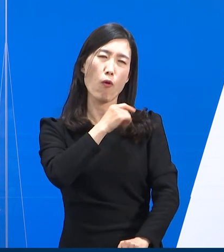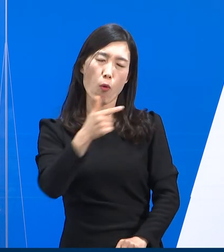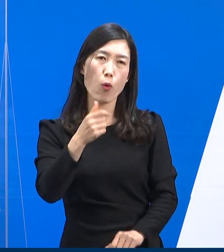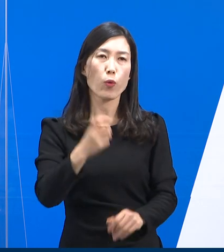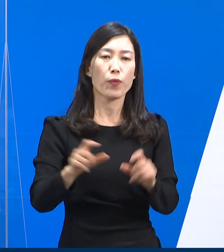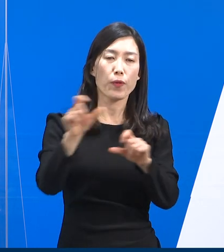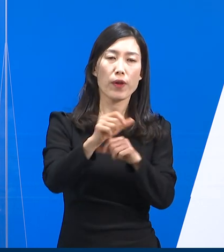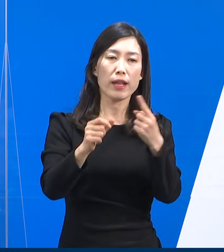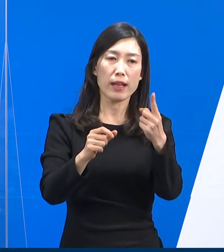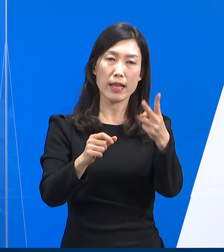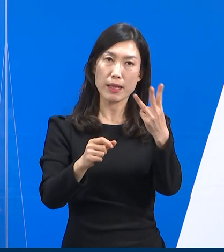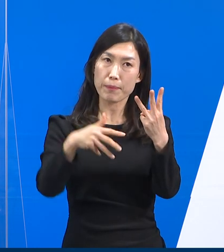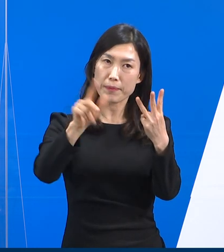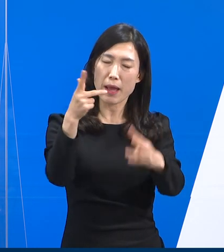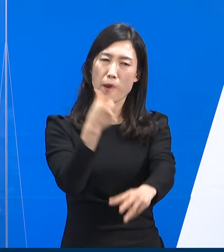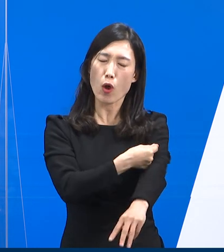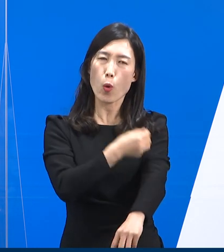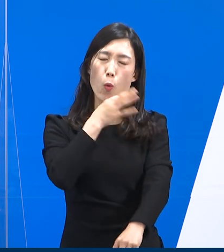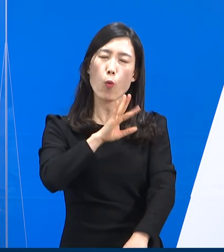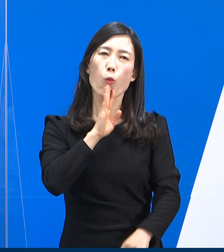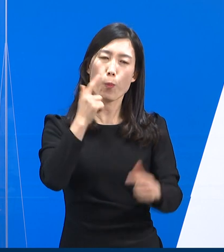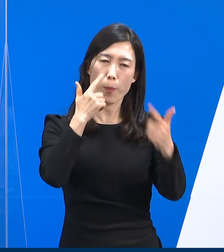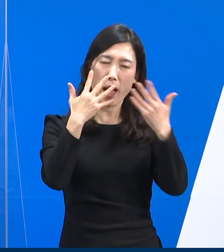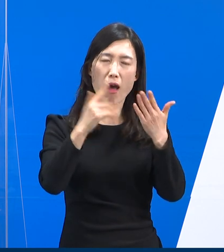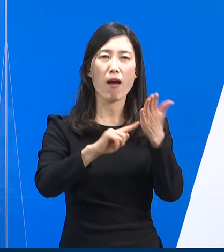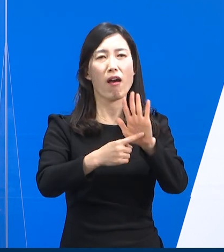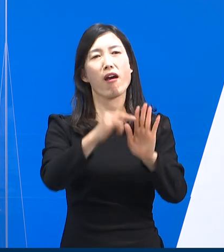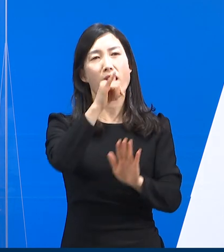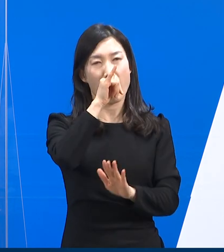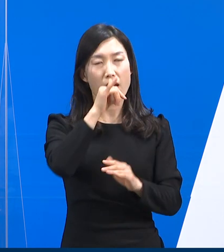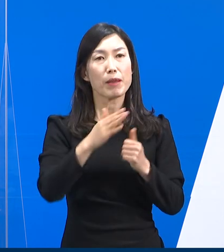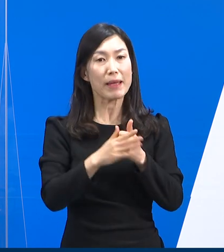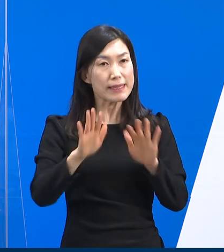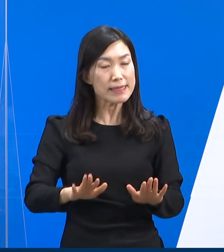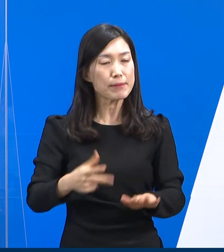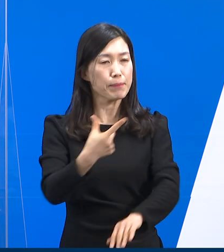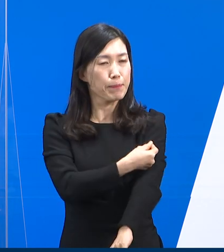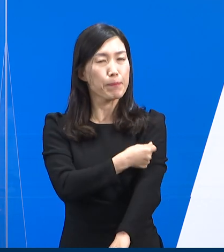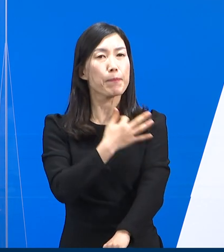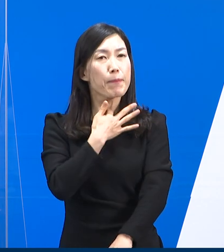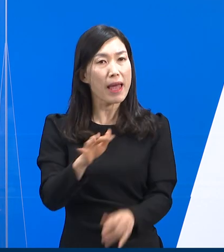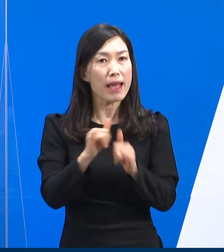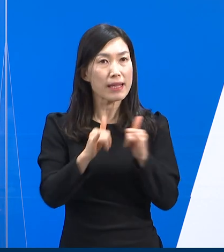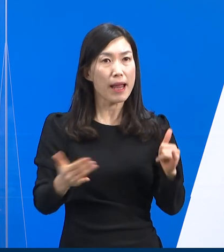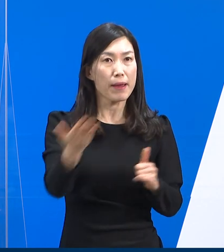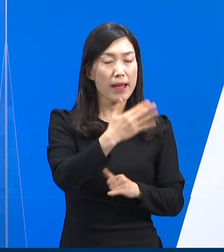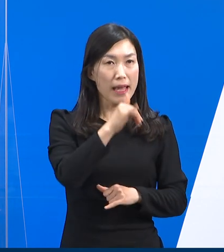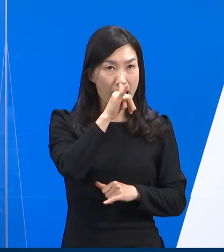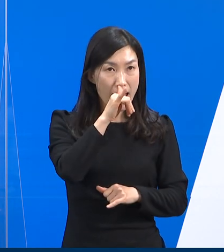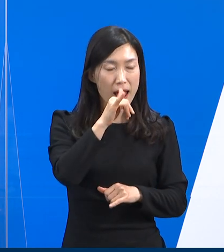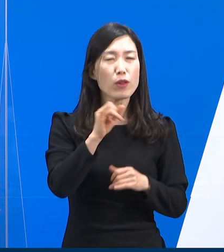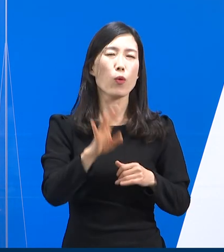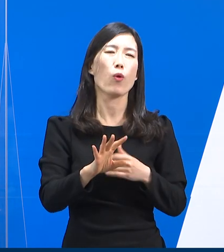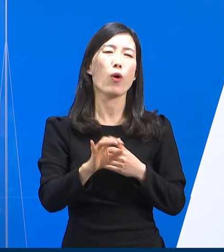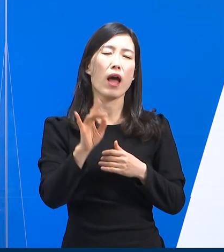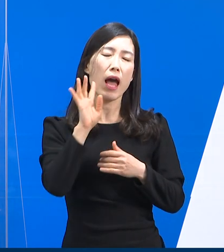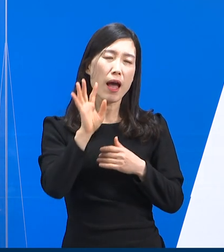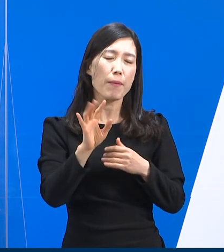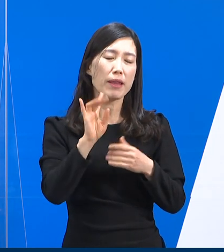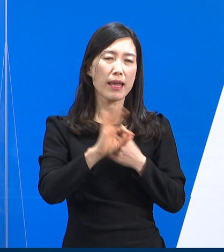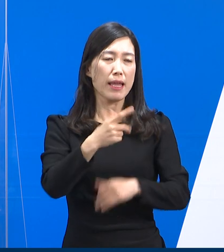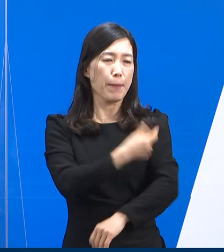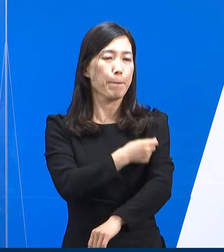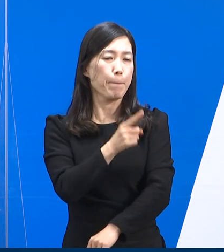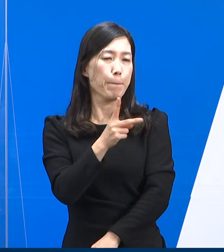통계적으로 분명히 나타나고 있습니다. 아직 백신접종을 하지 않으신 분들과 기본접종 이후 3개월이